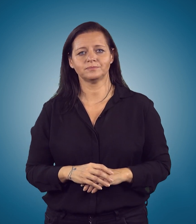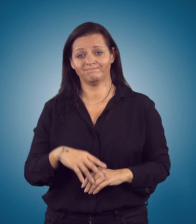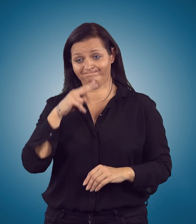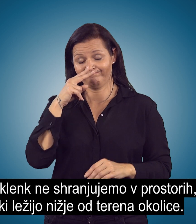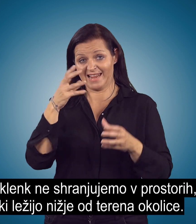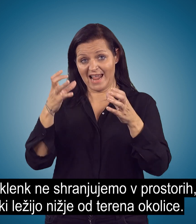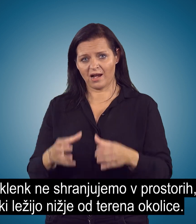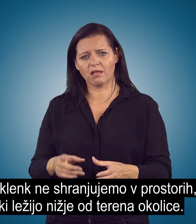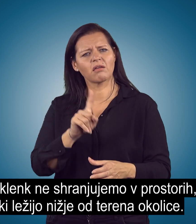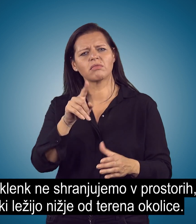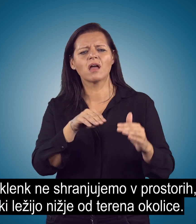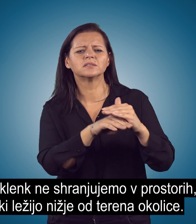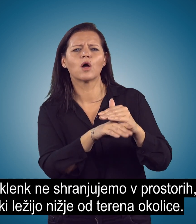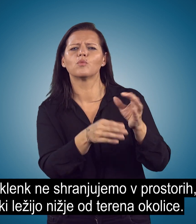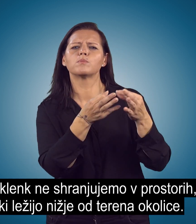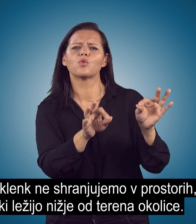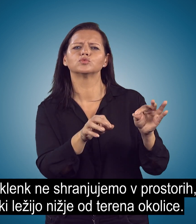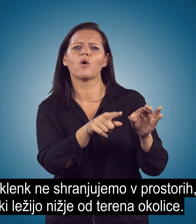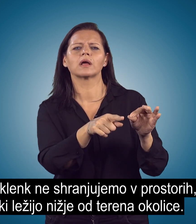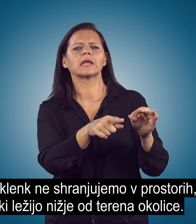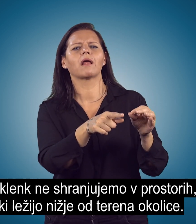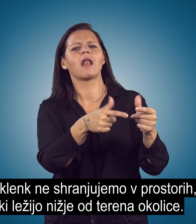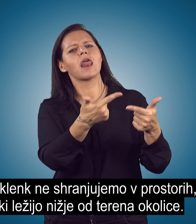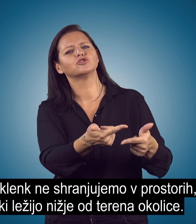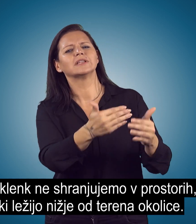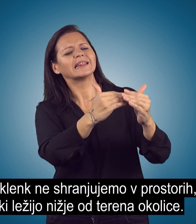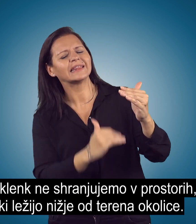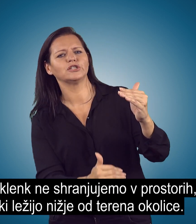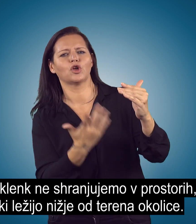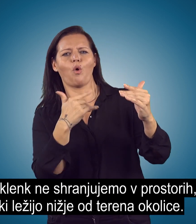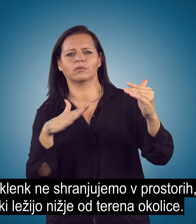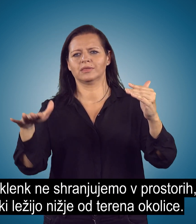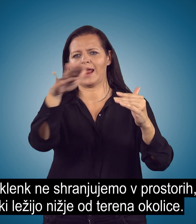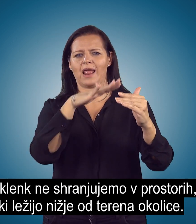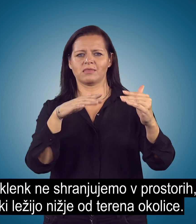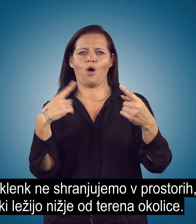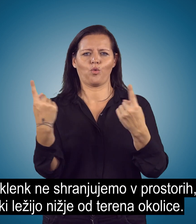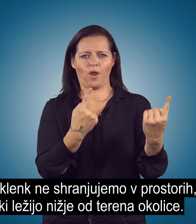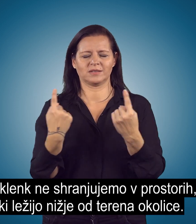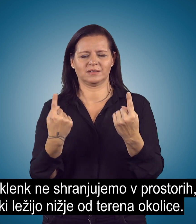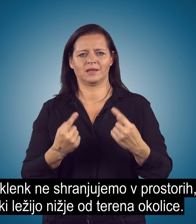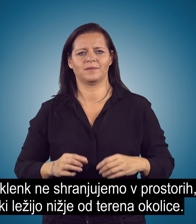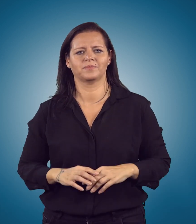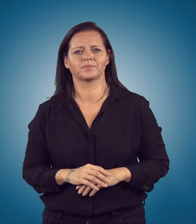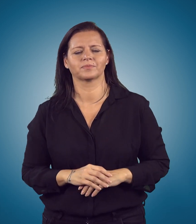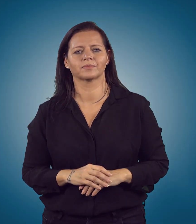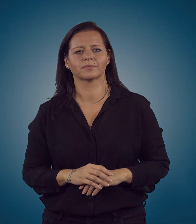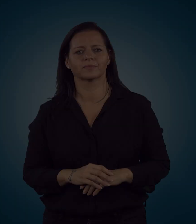Je klenk ne shranjujemo v prostorih, ki ležijo nižje od terena okolice. gasilnik. Z gasilnik. Z gasilnik. Hvala